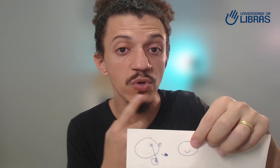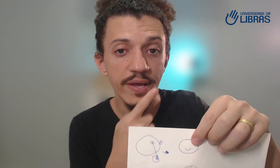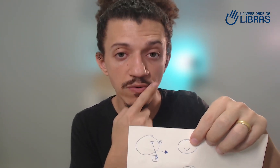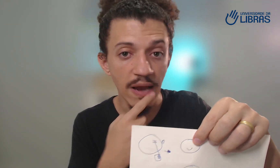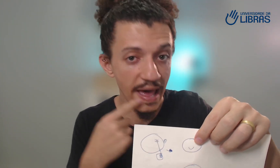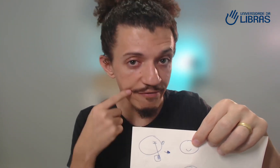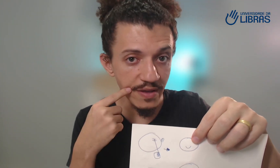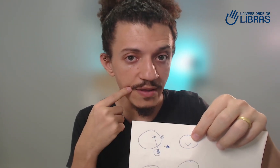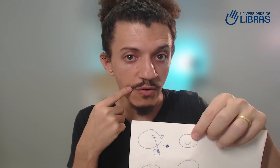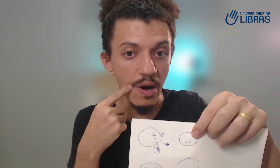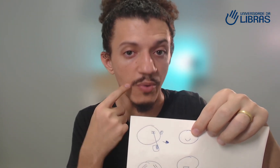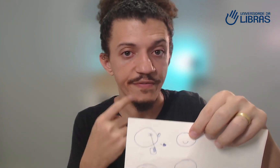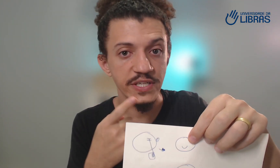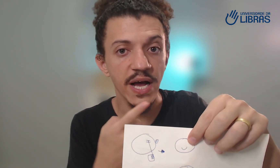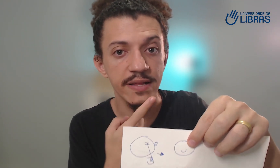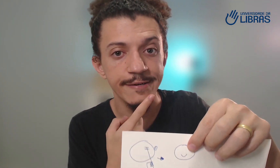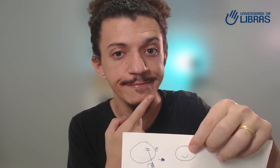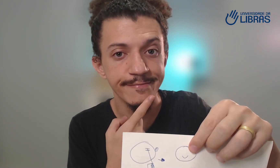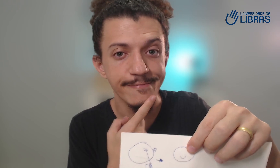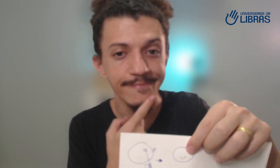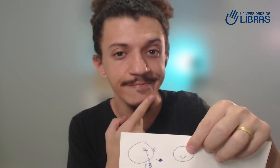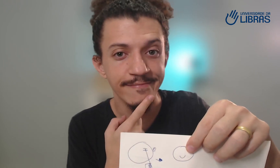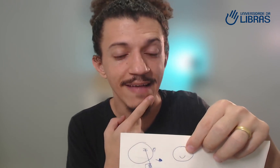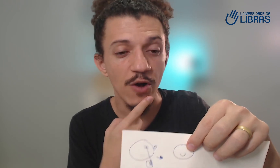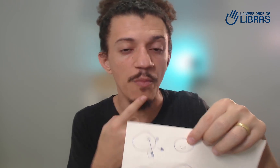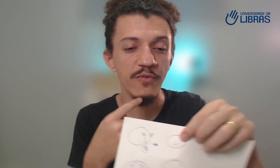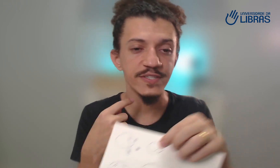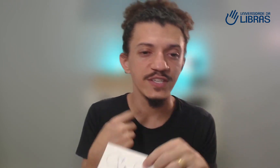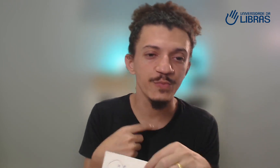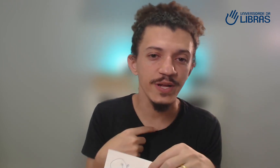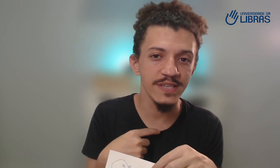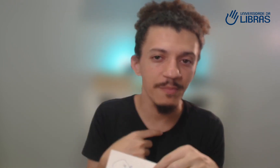sorriso leve com a boca fechada. É como você diz, por exemplo.